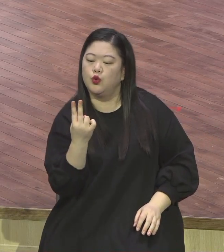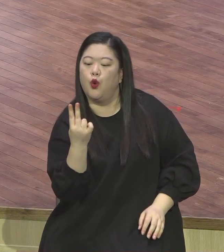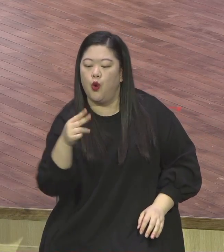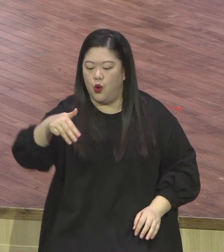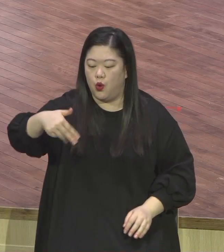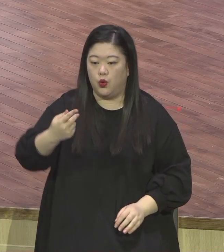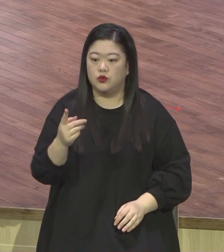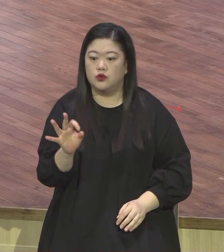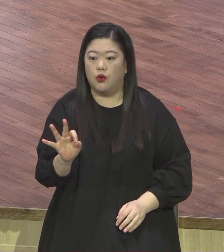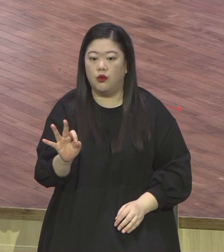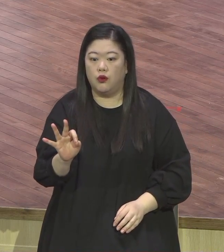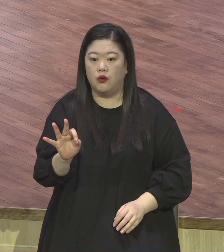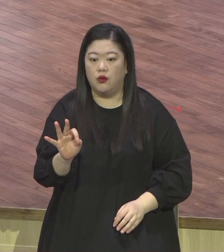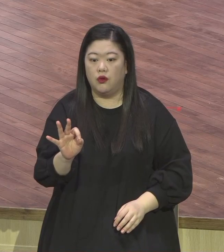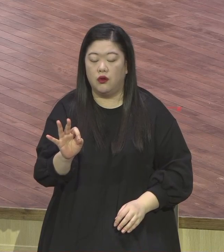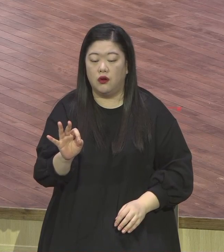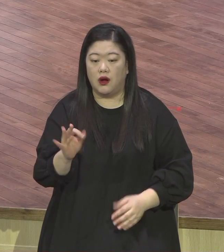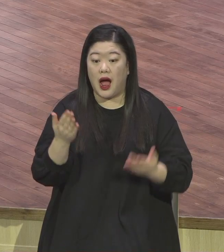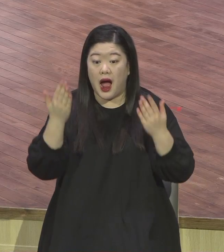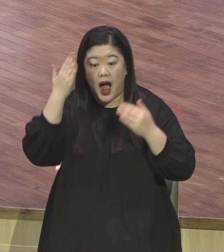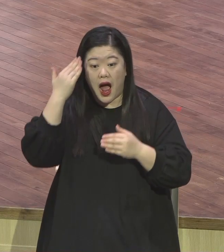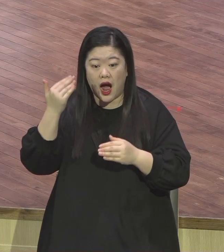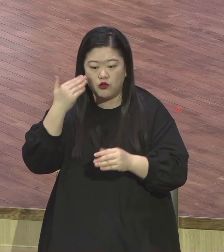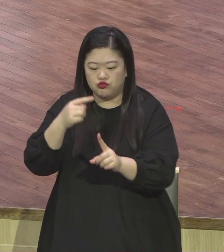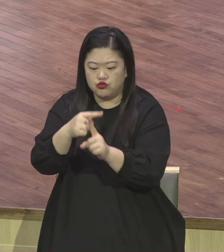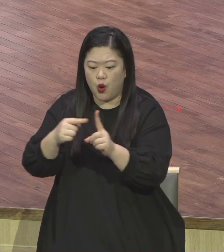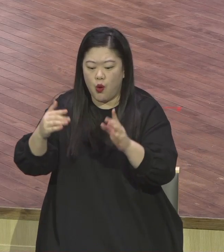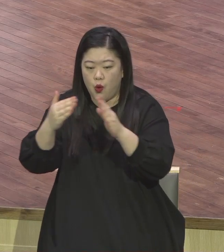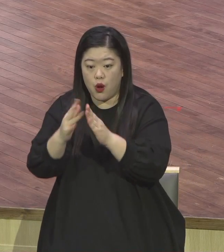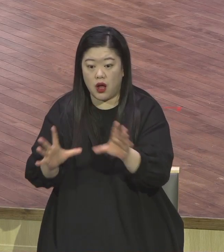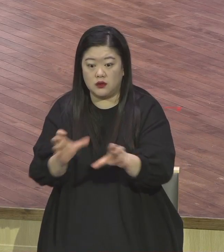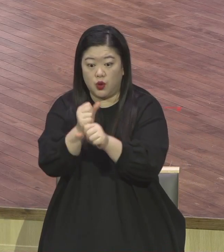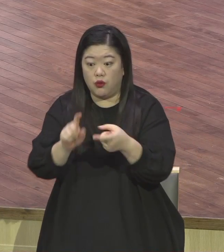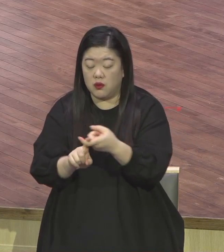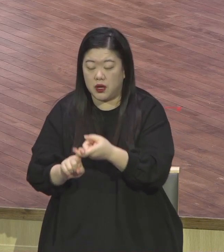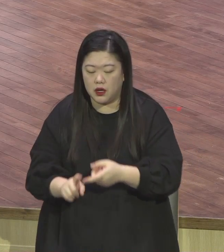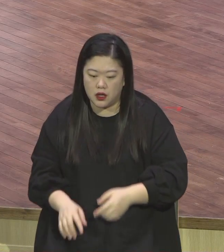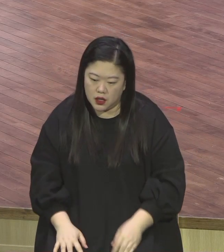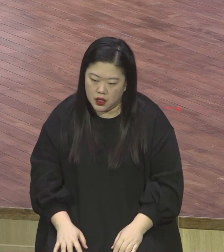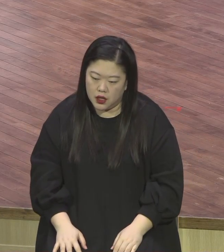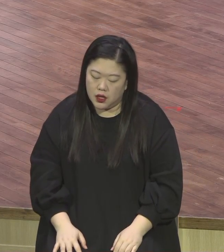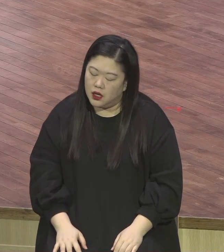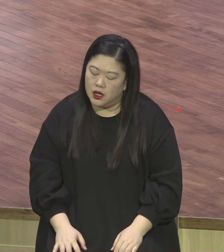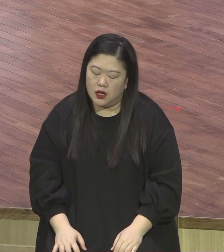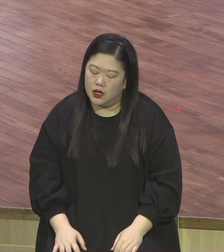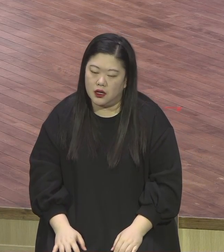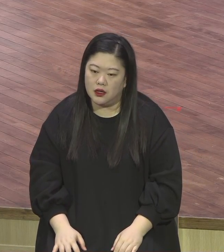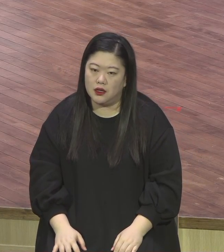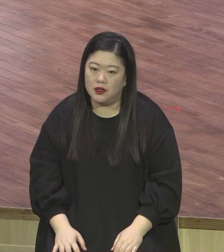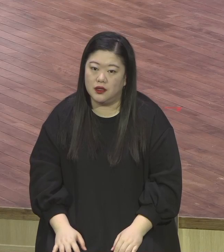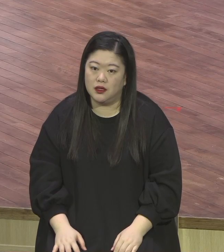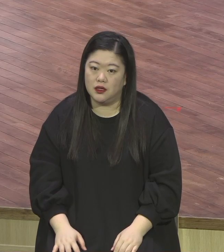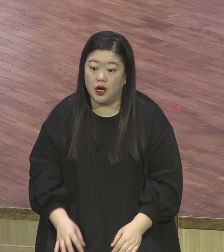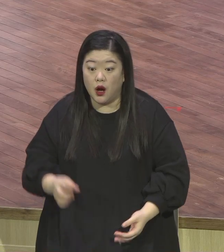한기총이 지금 또 하도 싸우니까 한기총의 총회장인데 잘려 서로 싸우니까